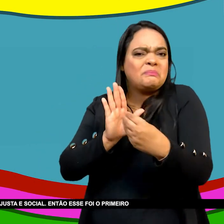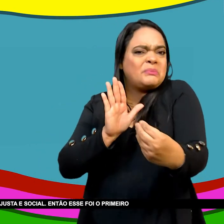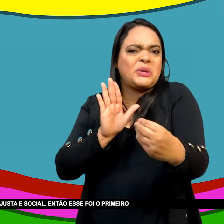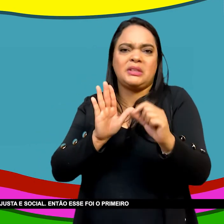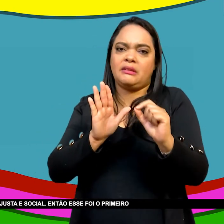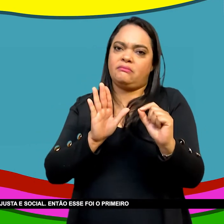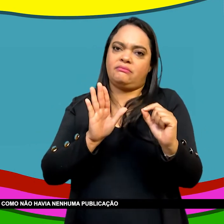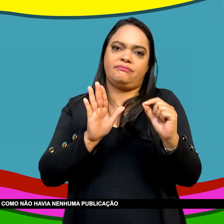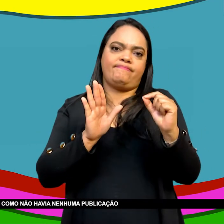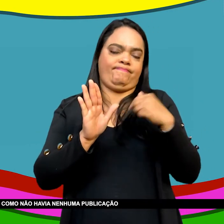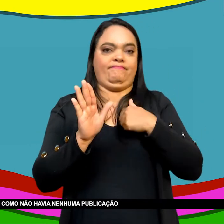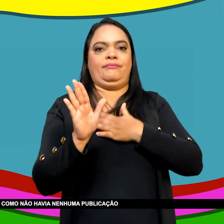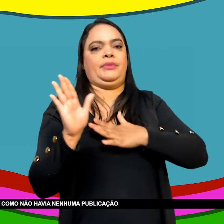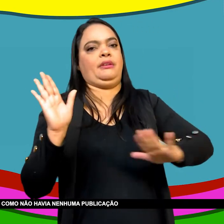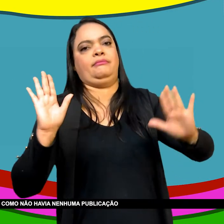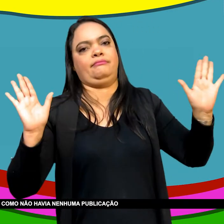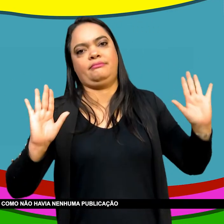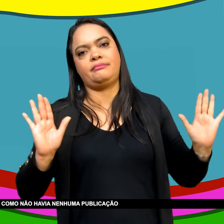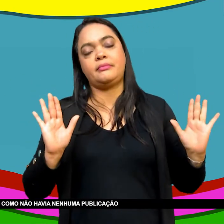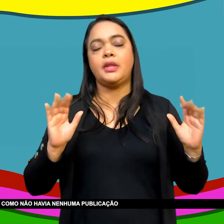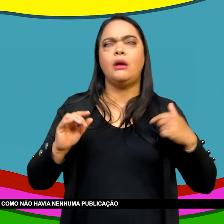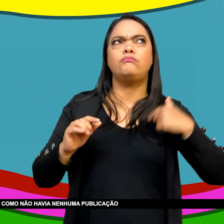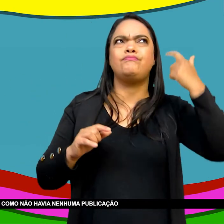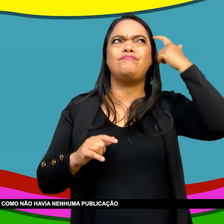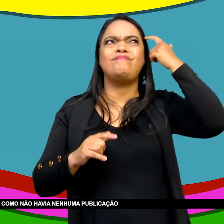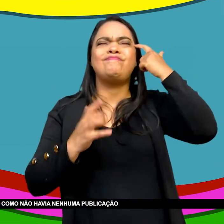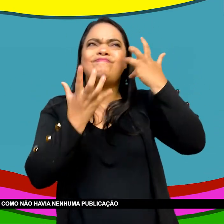Então esse foi o primeiro passo Que me levou